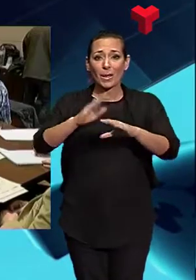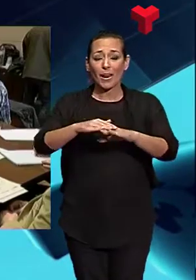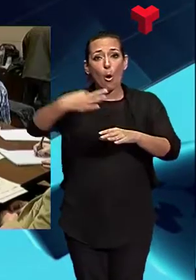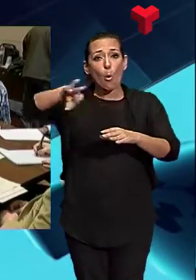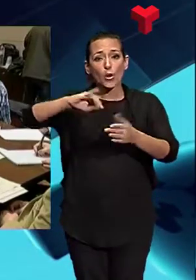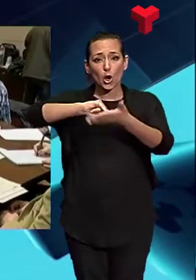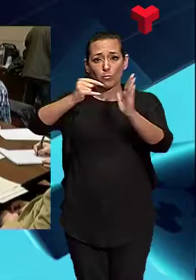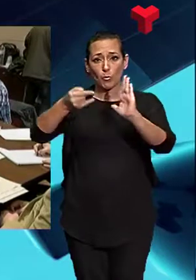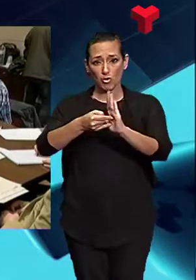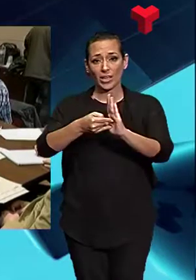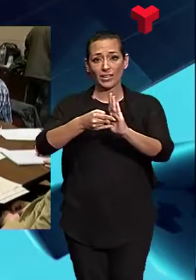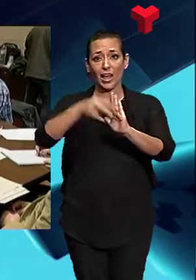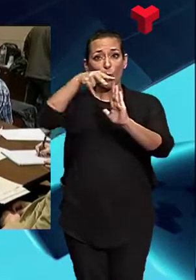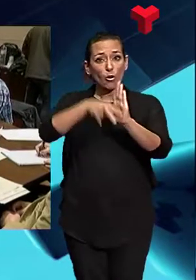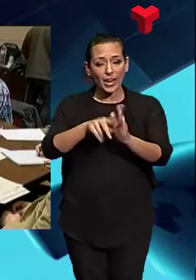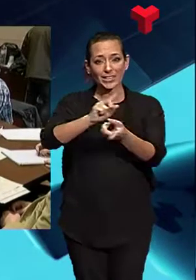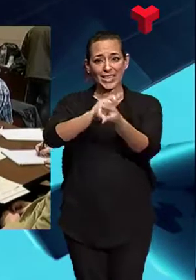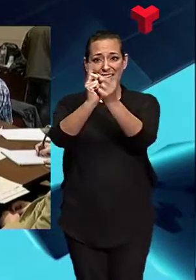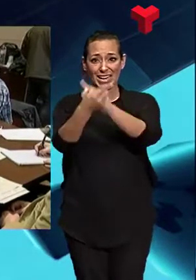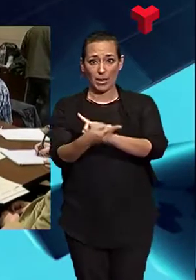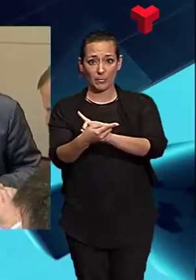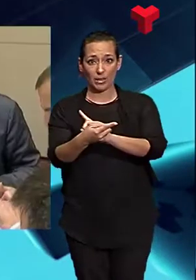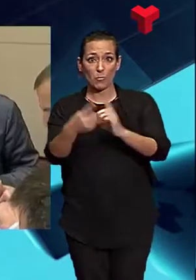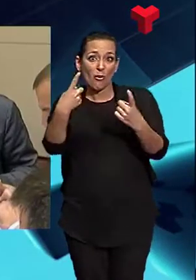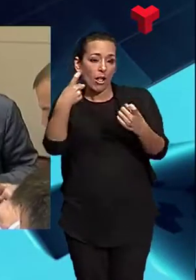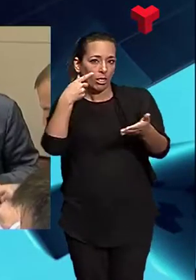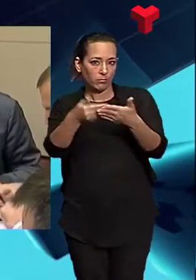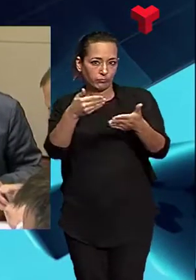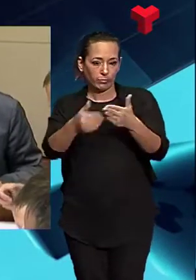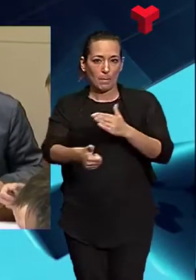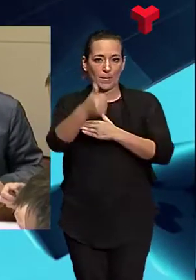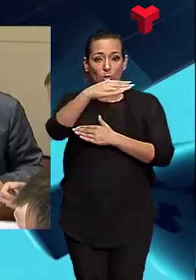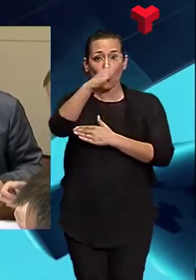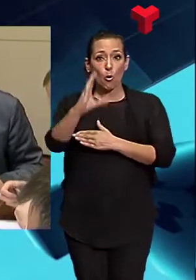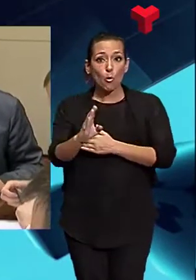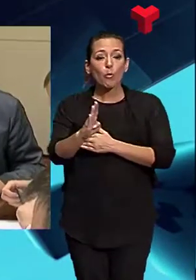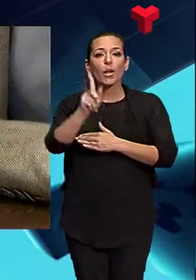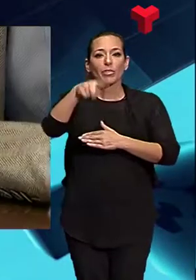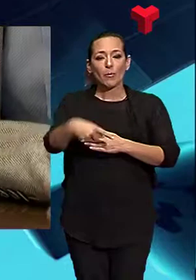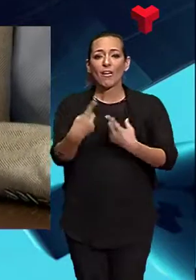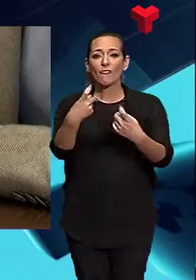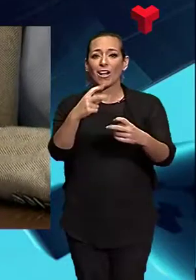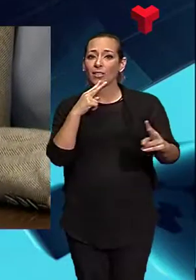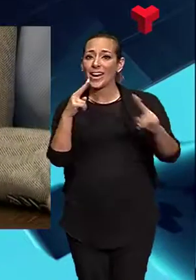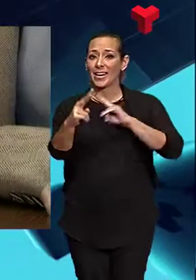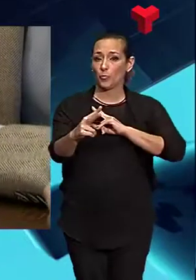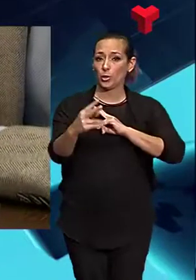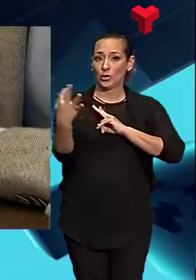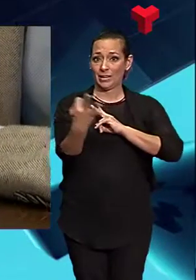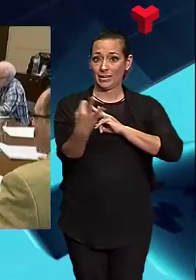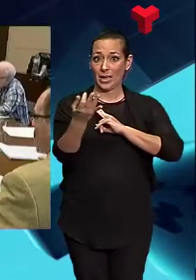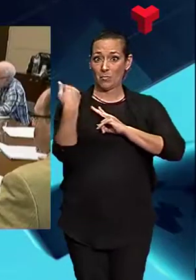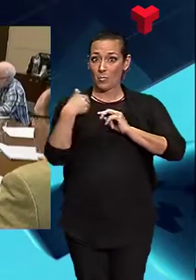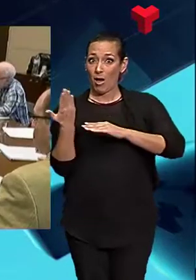projecte d'ordenances que, segons els comuns, no queda argumentat. La CUP ha denunciat que no ha rebut cap resposta del govern a les seves aportacions